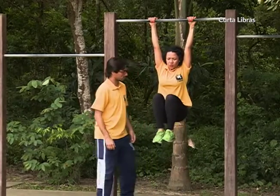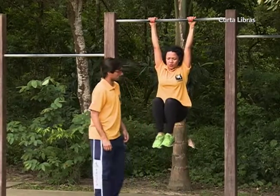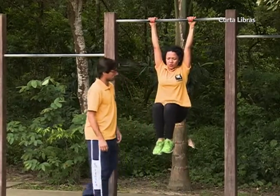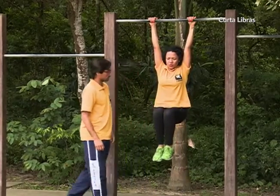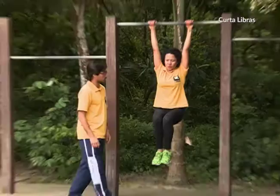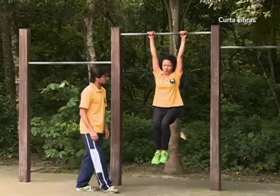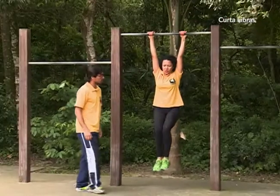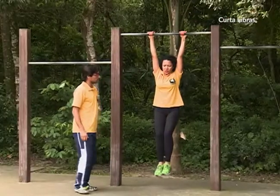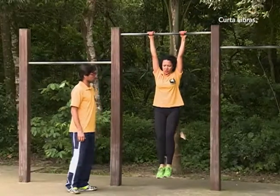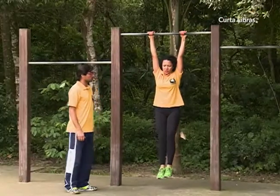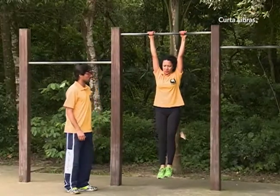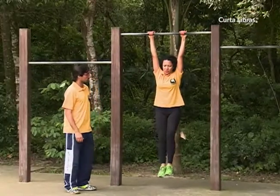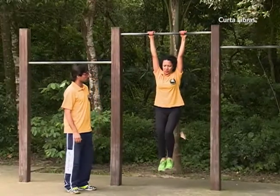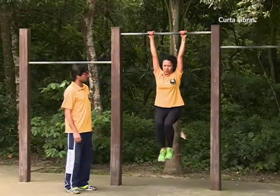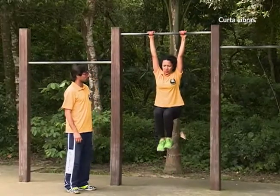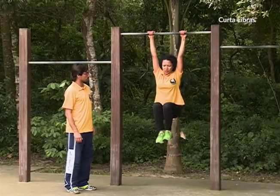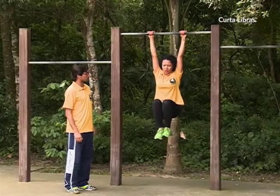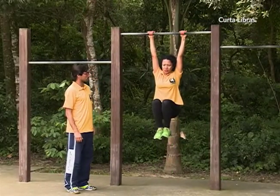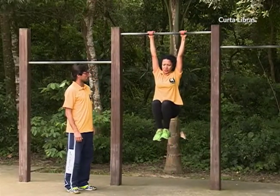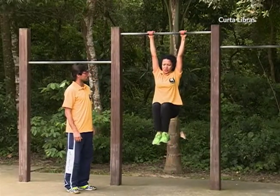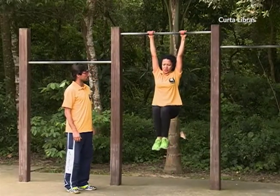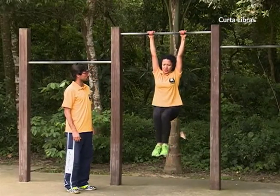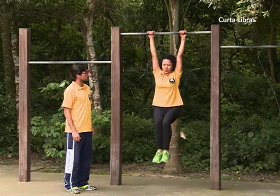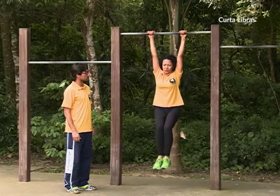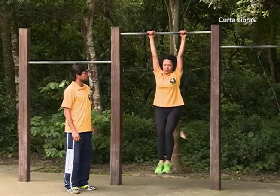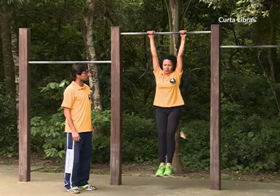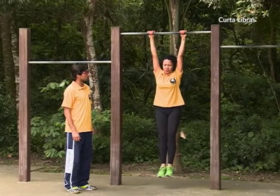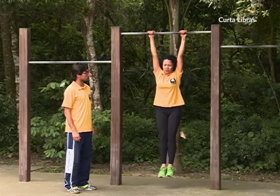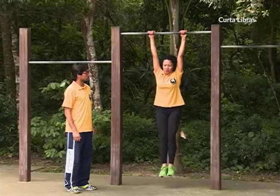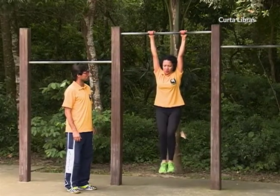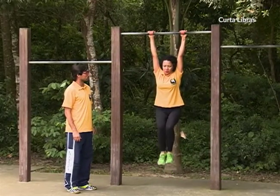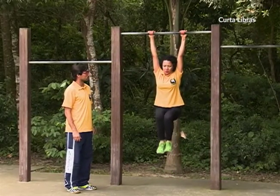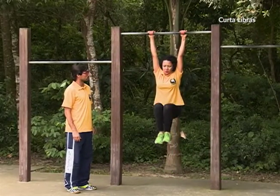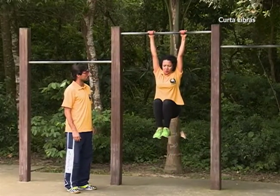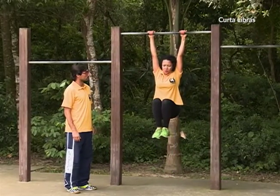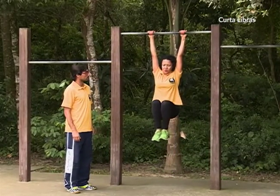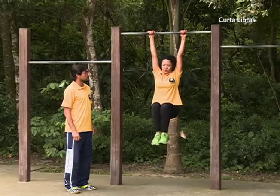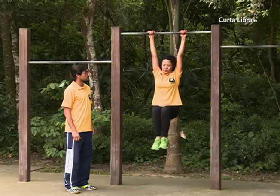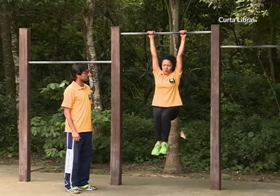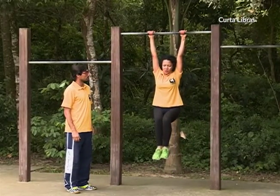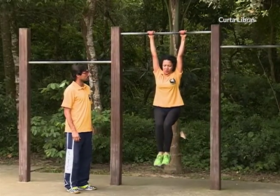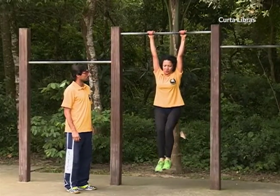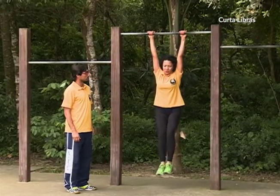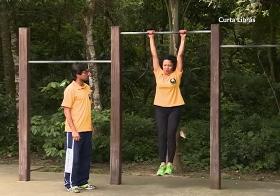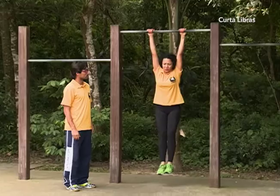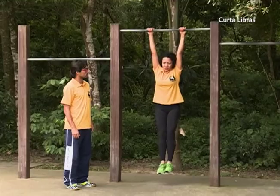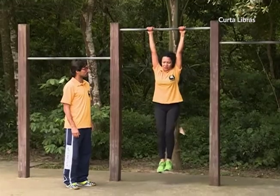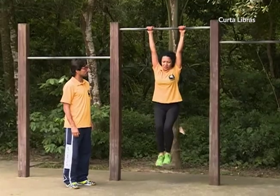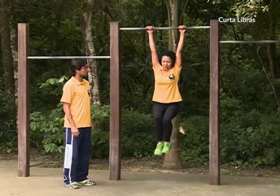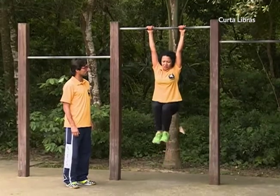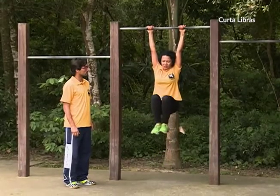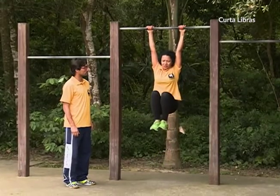3, 4, 5.